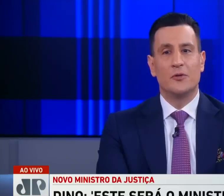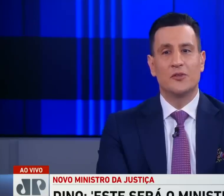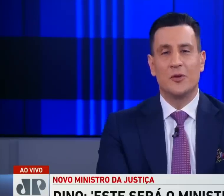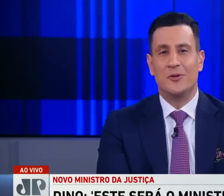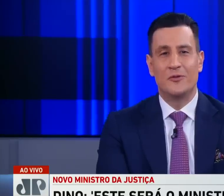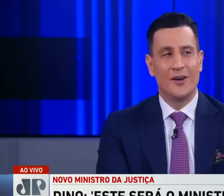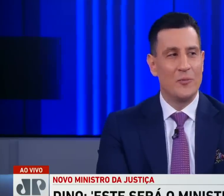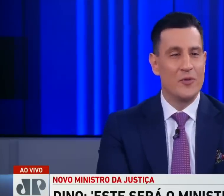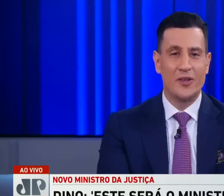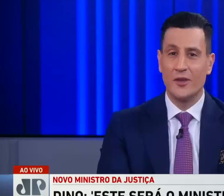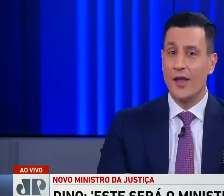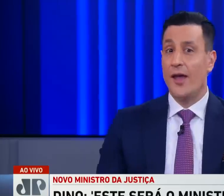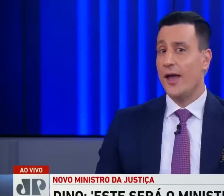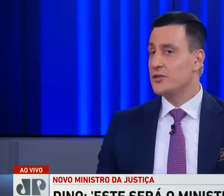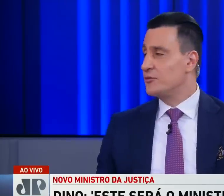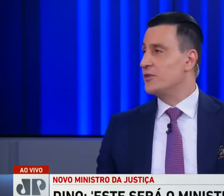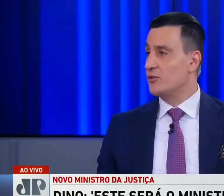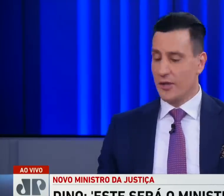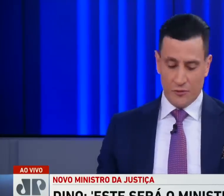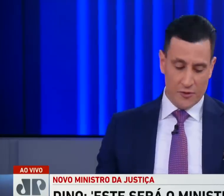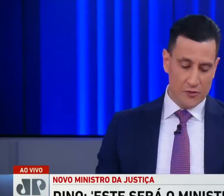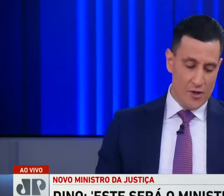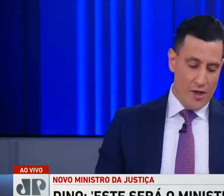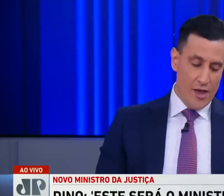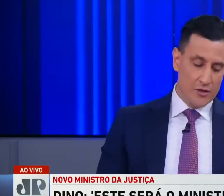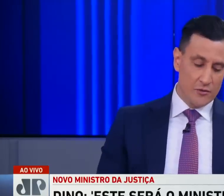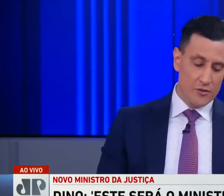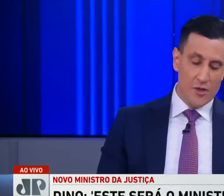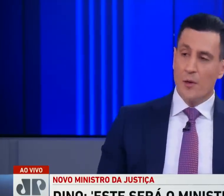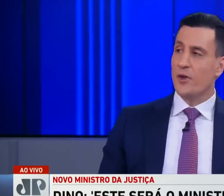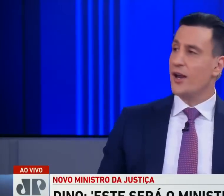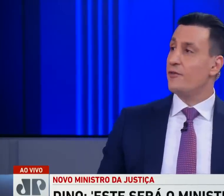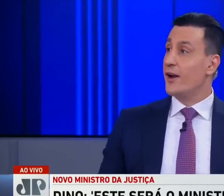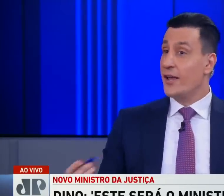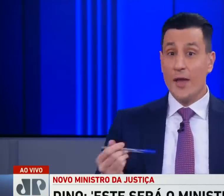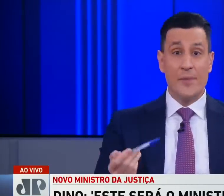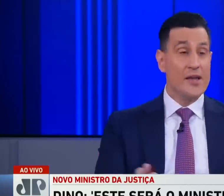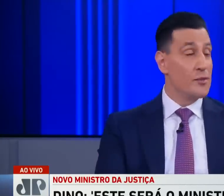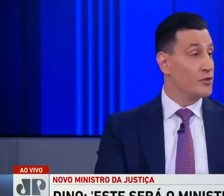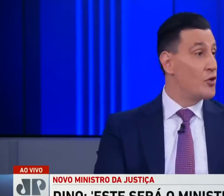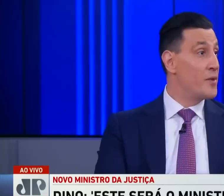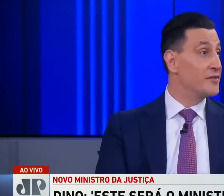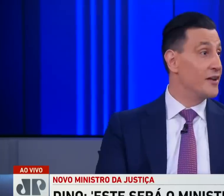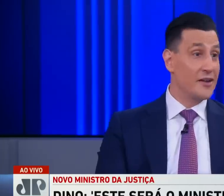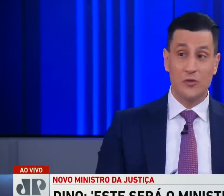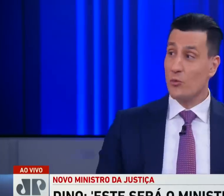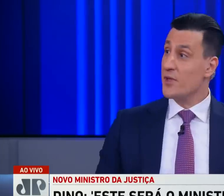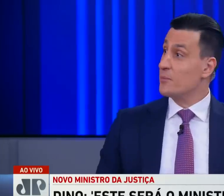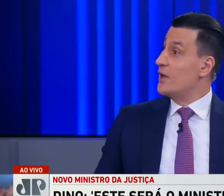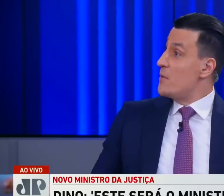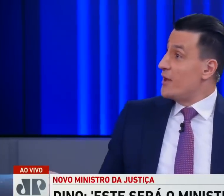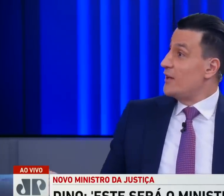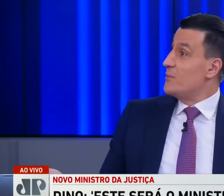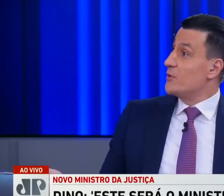Bom, vamos falar... Difícil, né? difícil, né? É difícil. Pelo amor, quanto é hipocrisia. ele fala que ele é bígamo. Começa lá no...